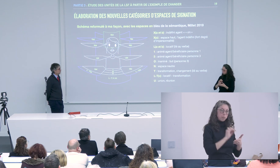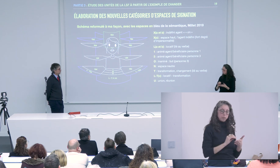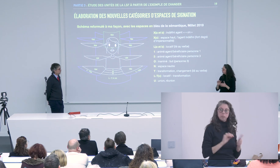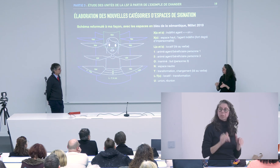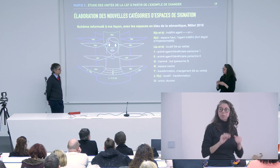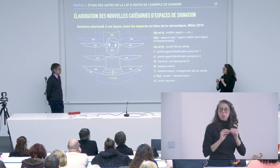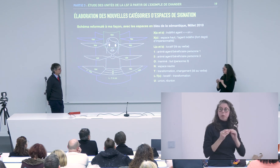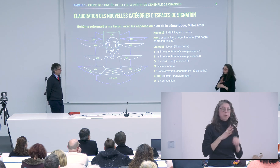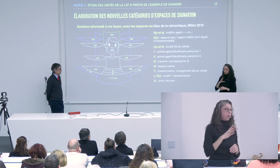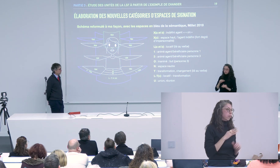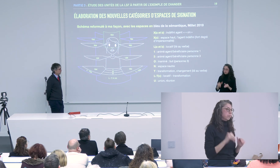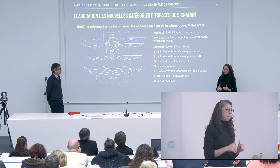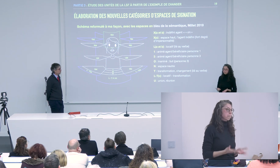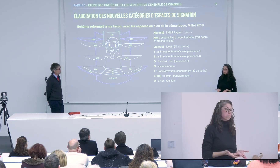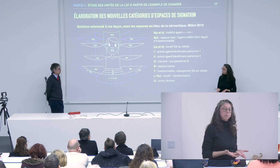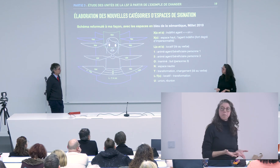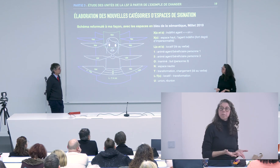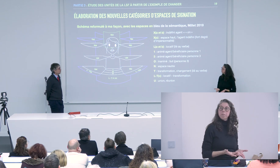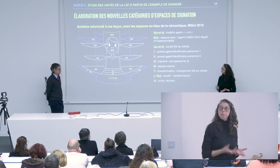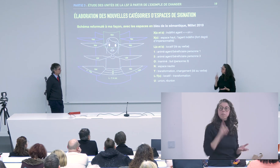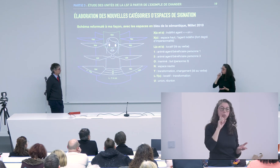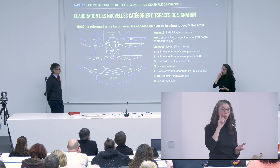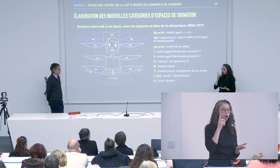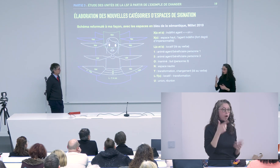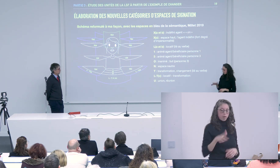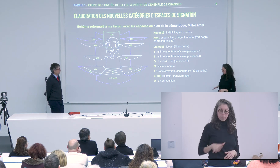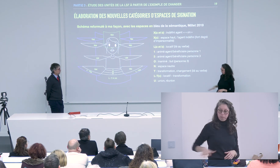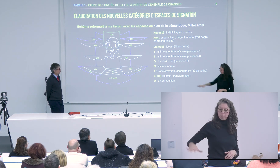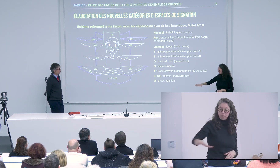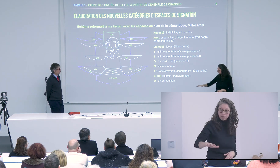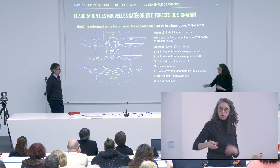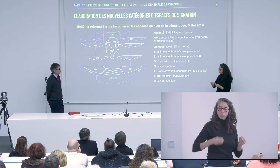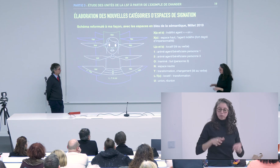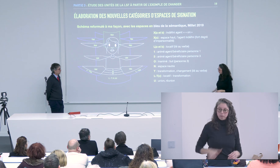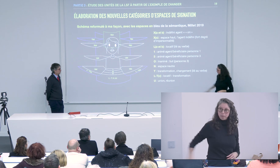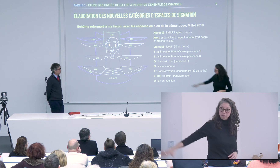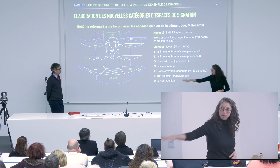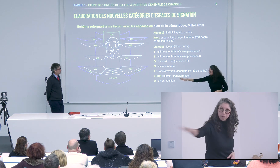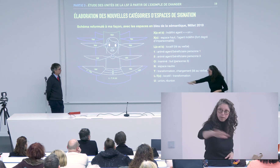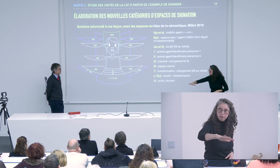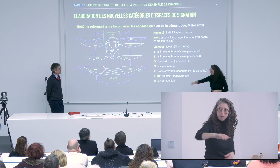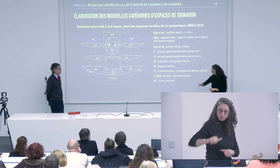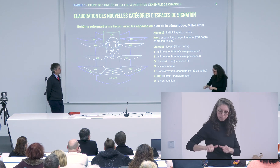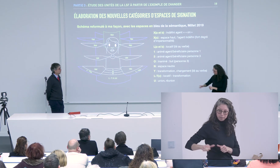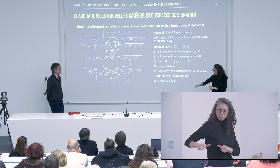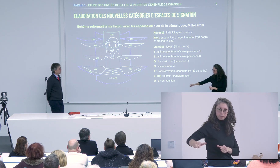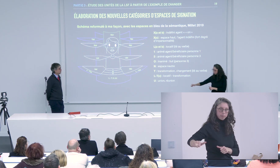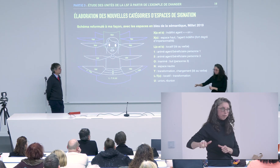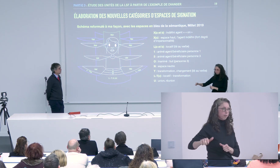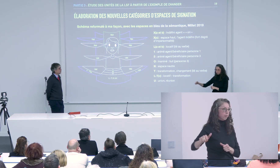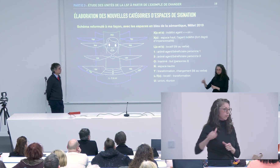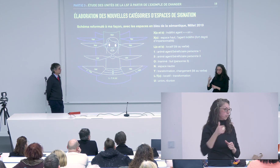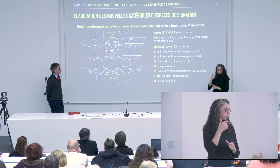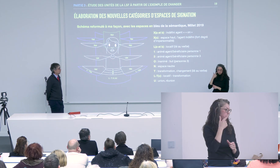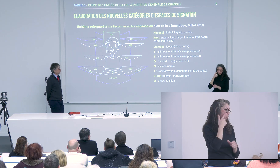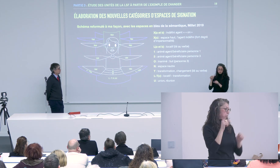'espace 2 3 etc mais on arrivait quand même à des limites est-ce qu'on était dans un espace qui était